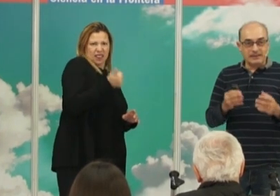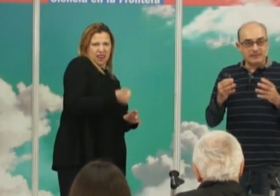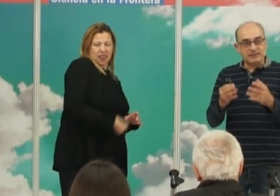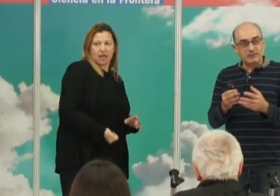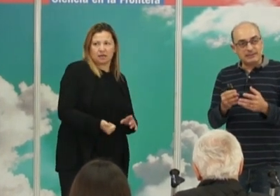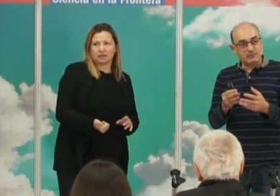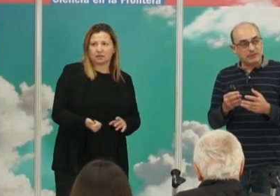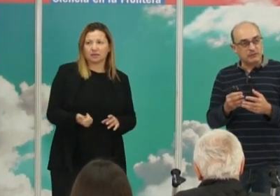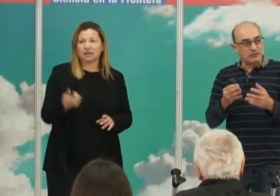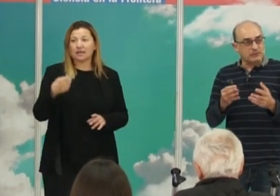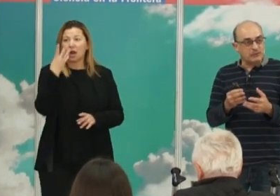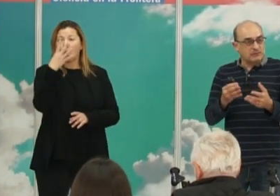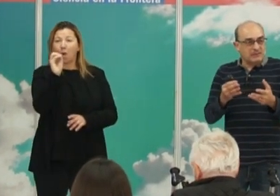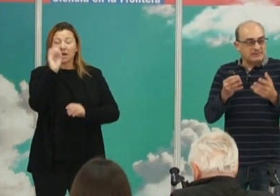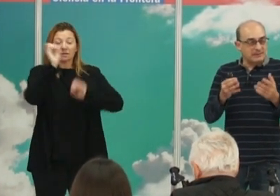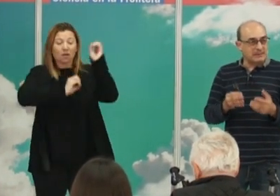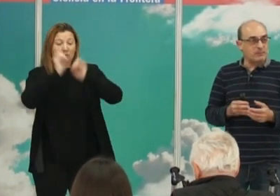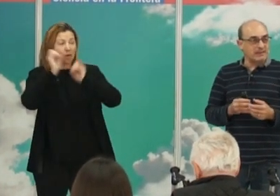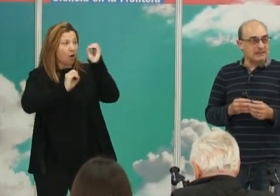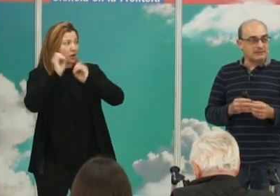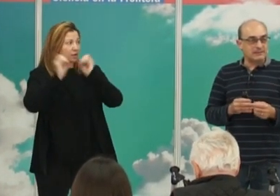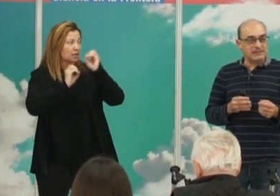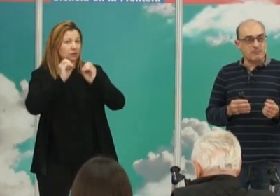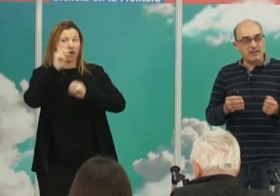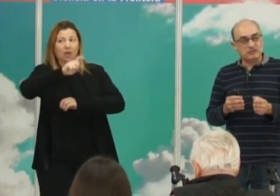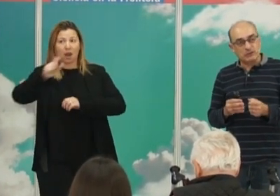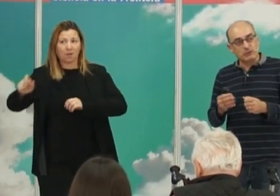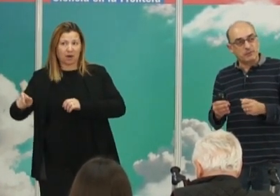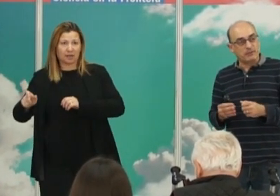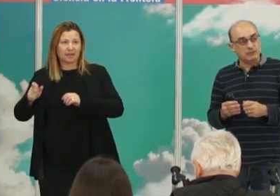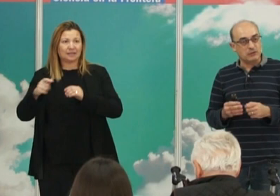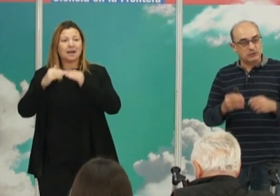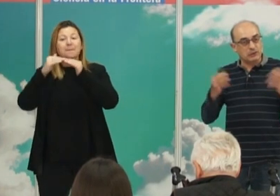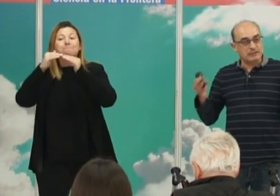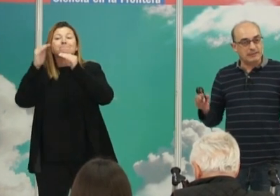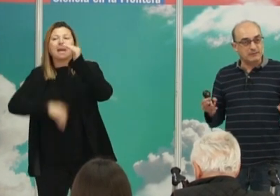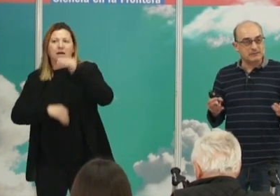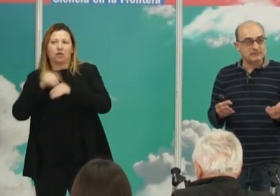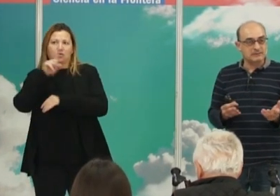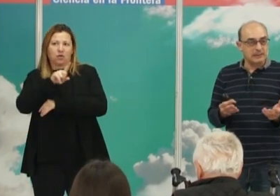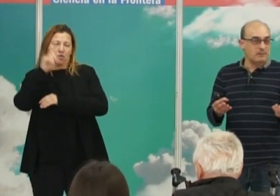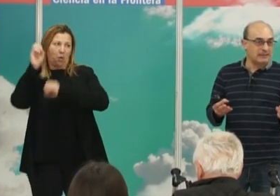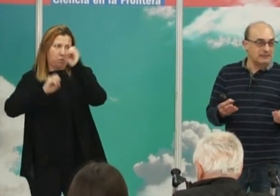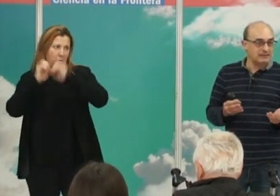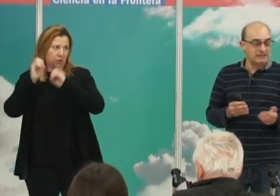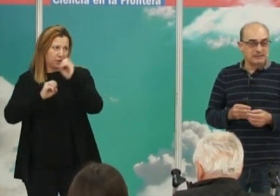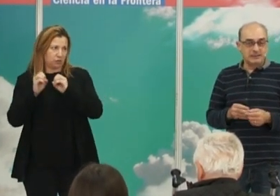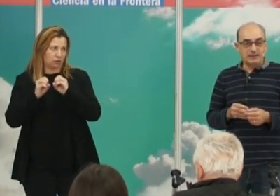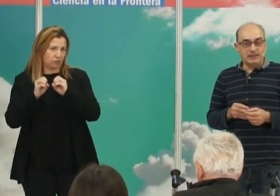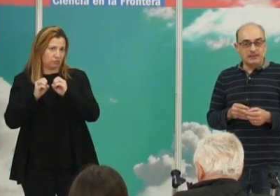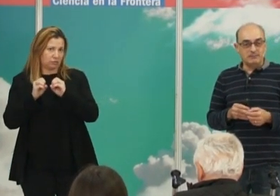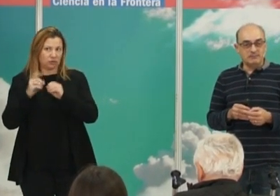Y casi el 40% o más de la humanidad tienen menos del 1% de todo el dinero de la humanidad.